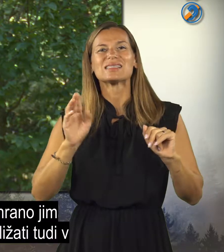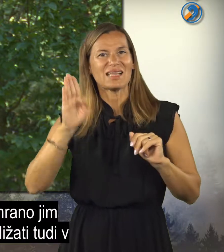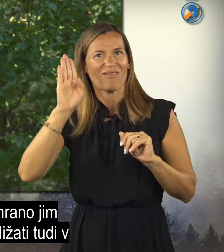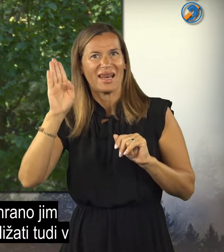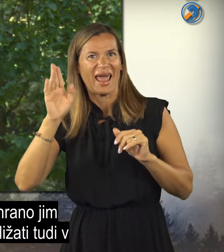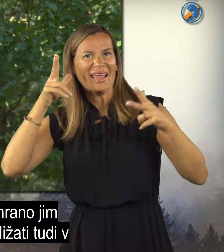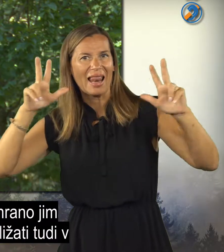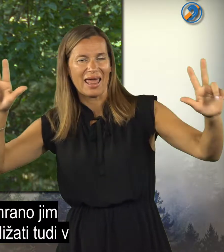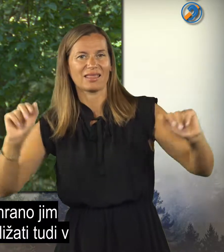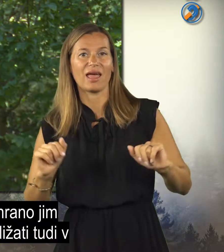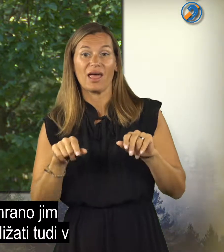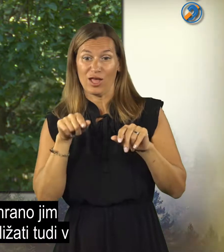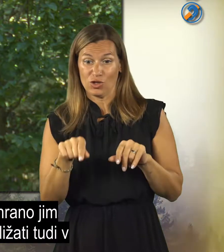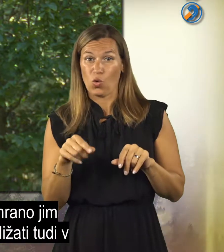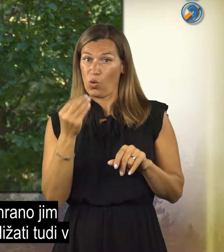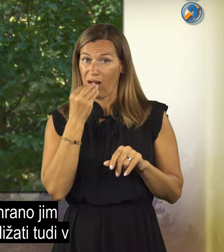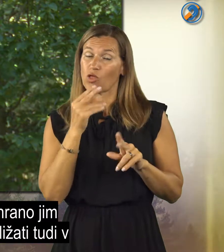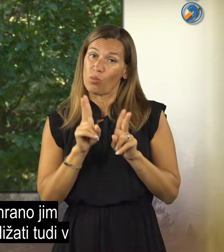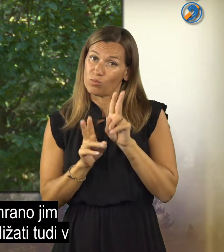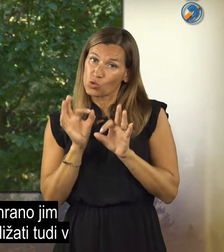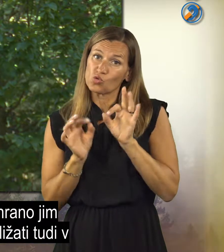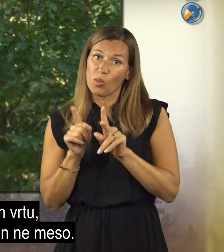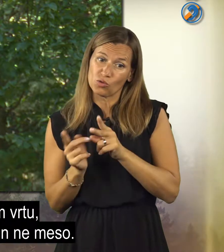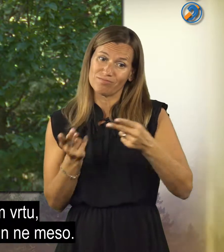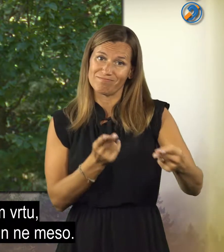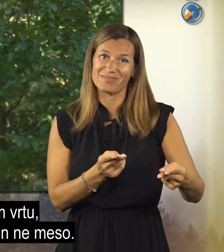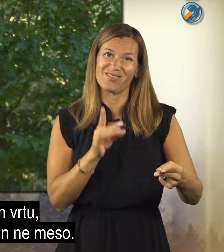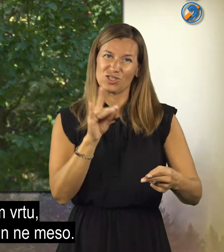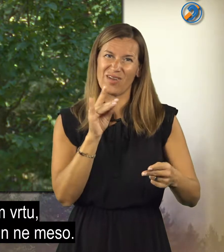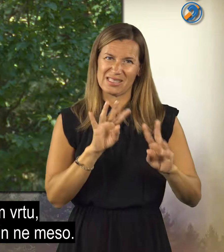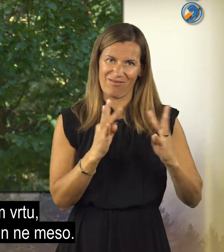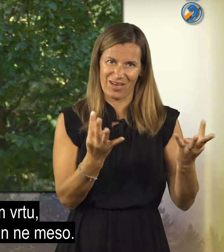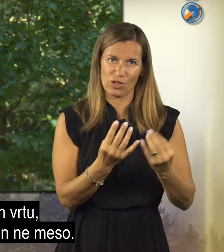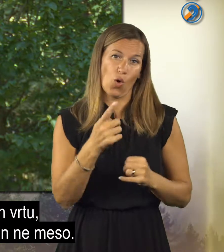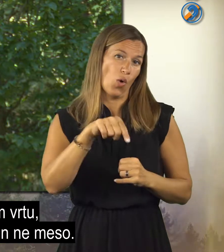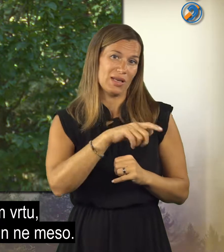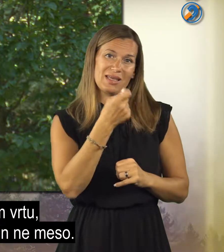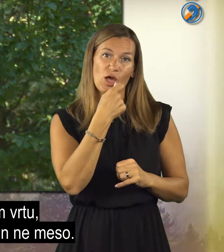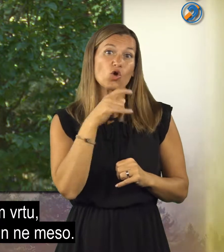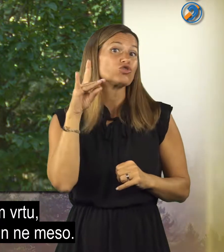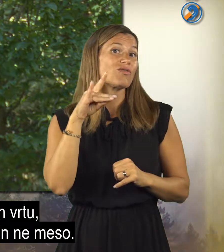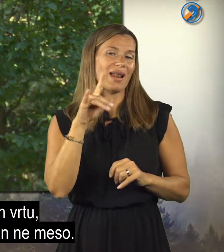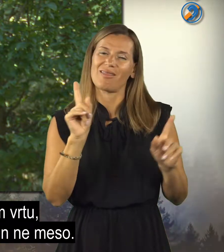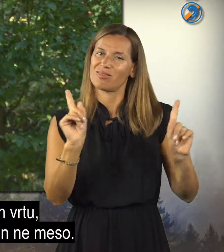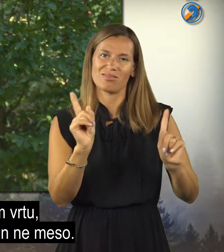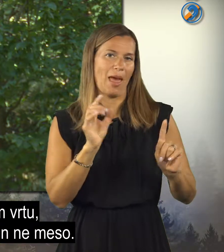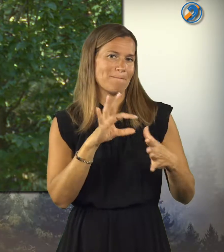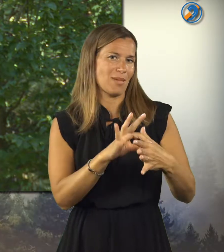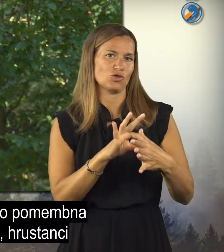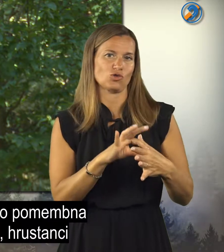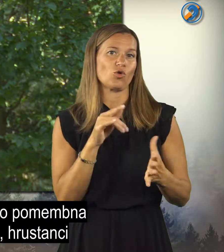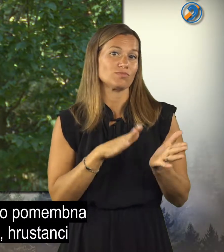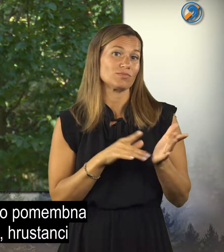No in to prehrano skušamo približati tudi v živalskem vrtu. Saj oni je do živali in ne meso.